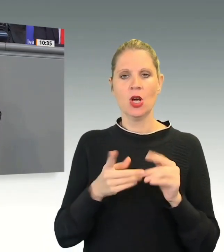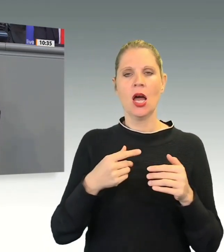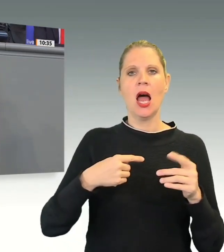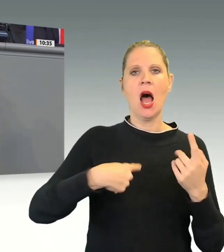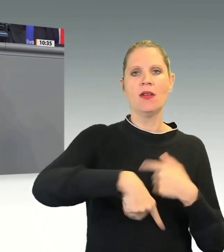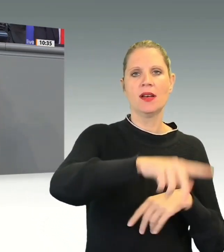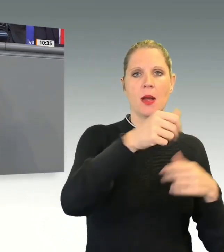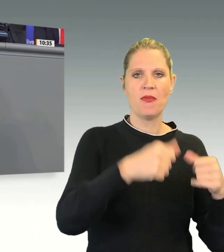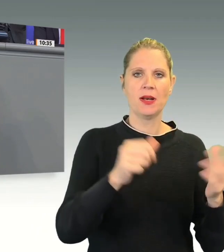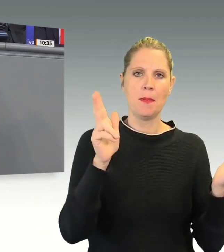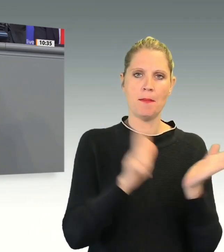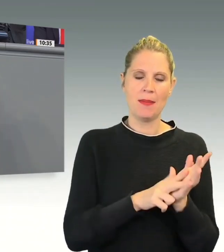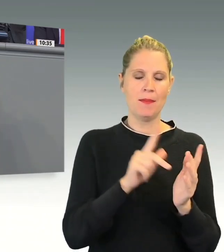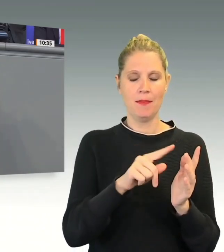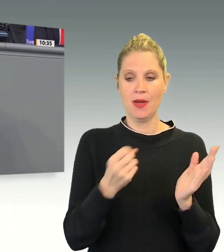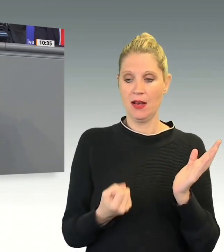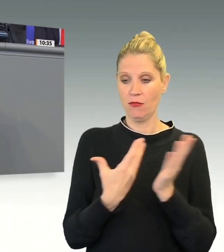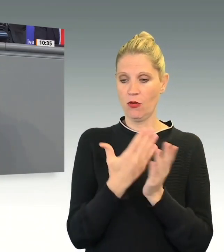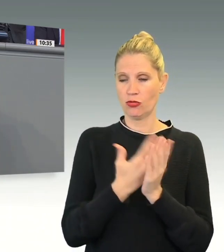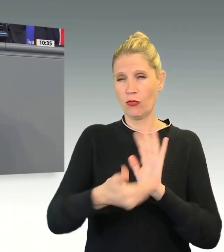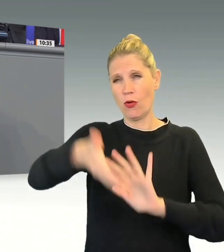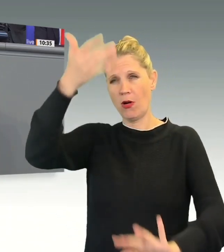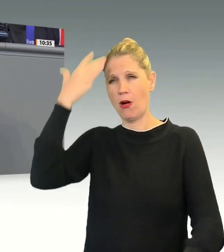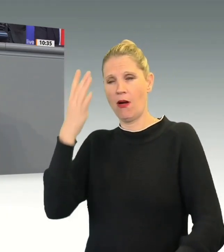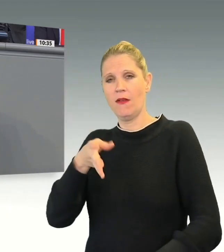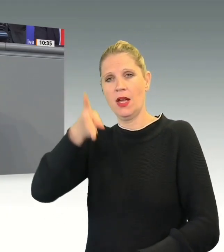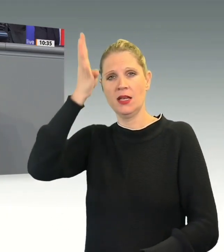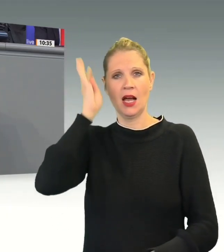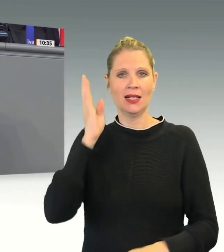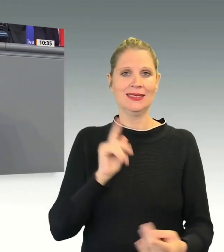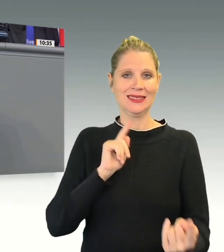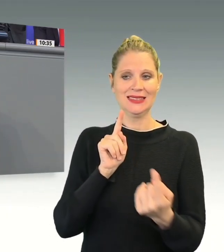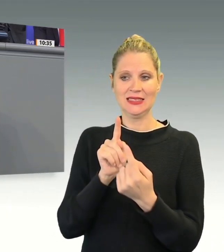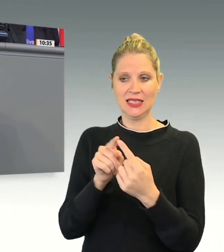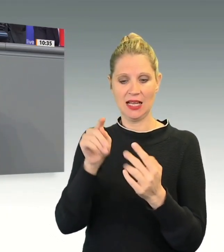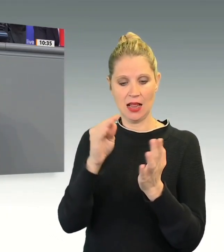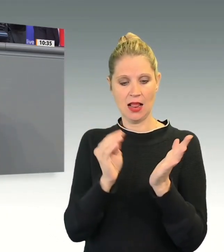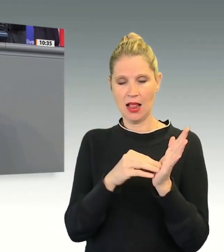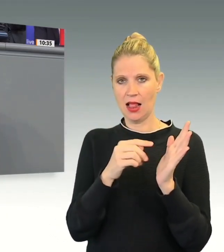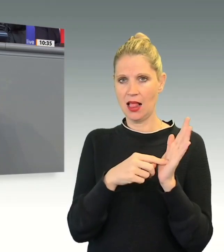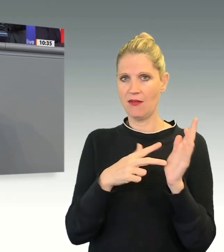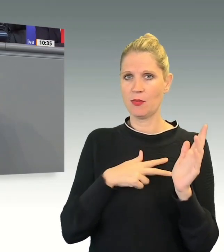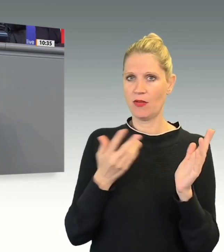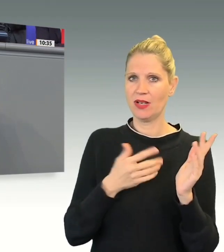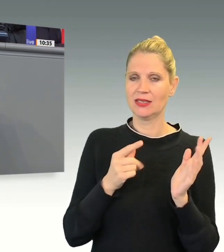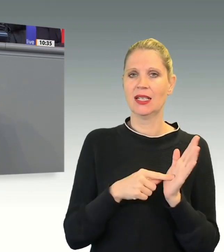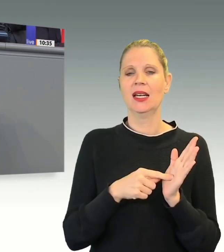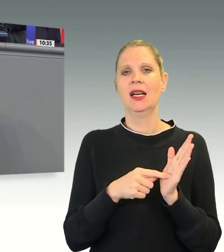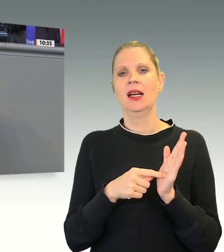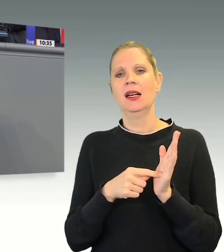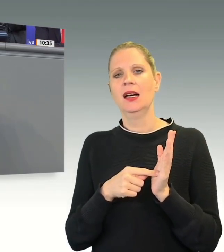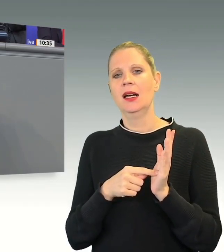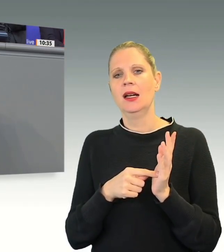Dieser Entwurf hatte schon vor vier Jahren in seiner Zielsetzung versprochen, ich zitiere, Wesentlicher Teil der